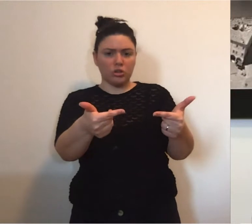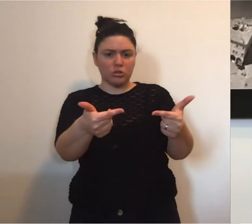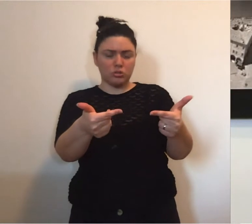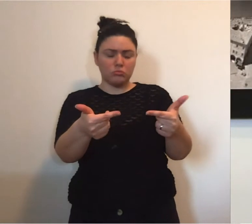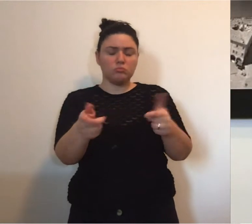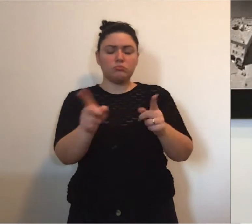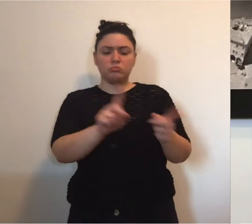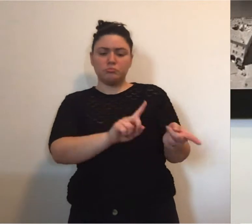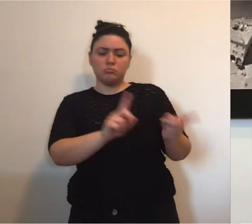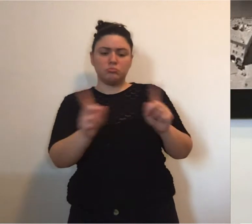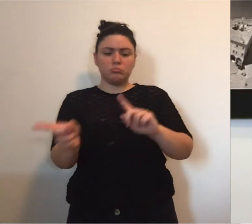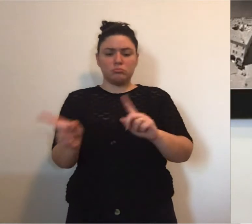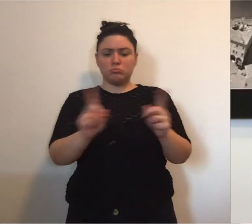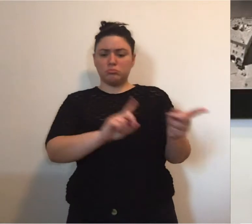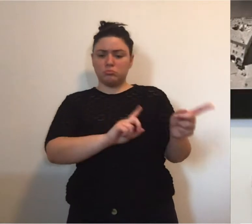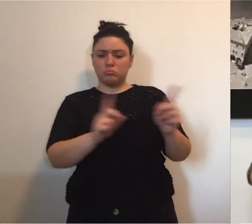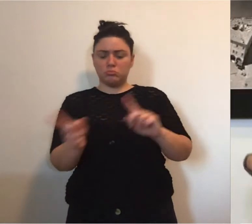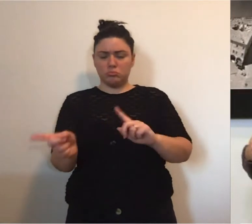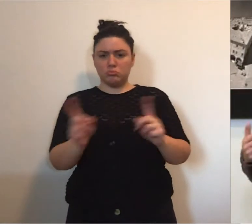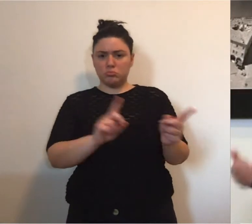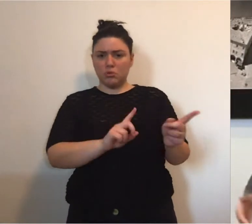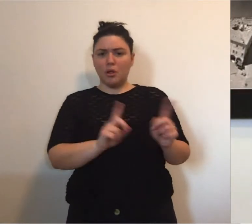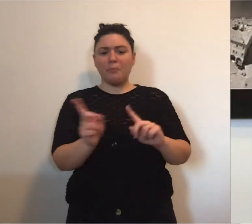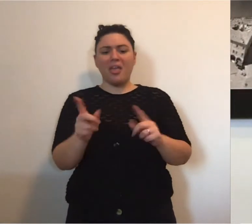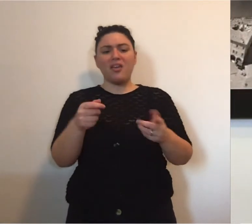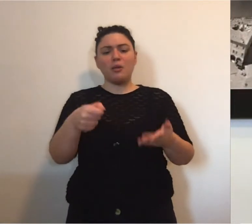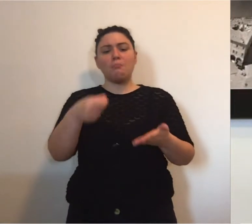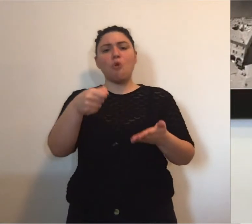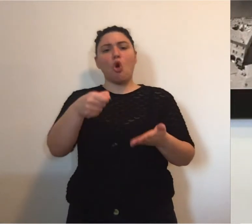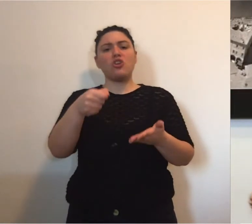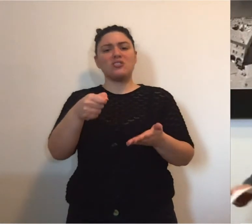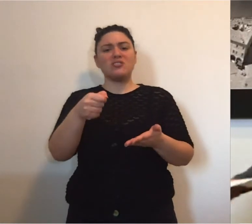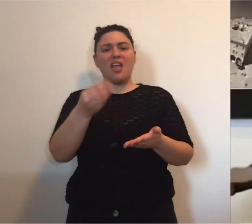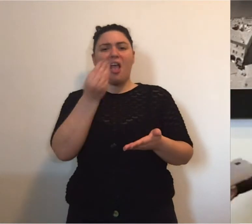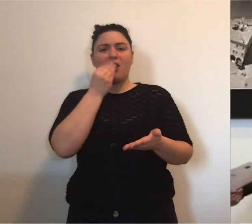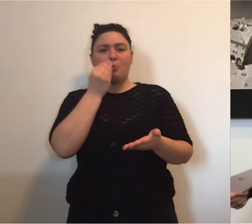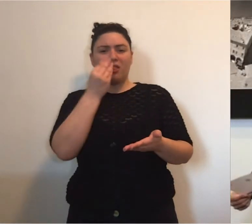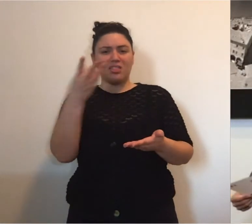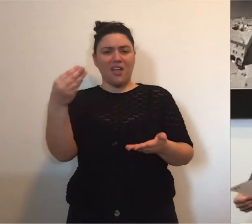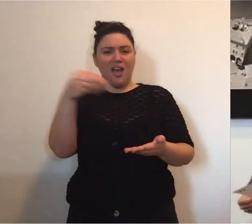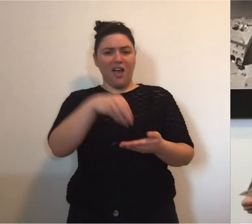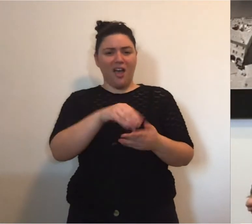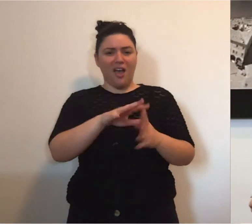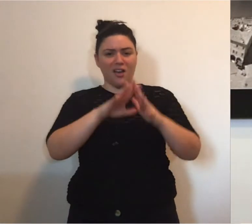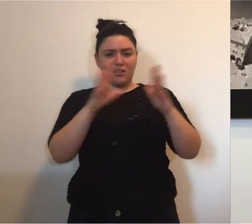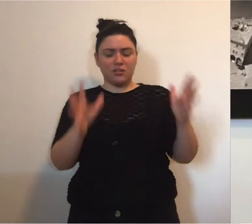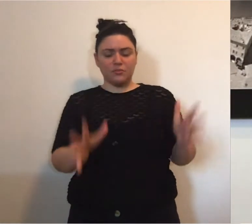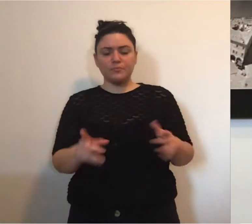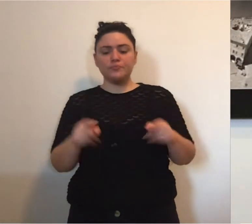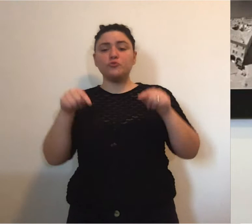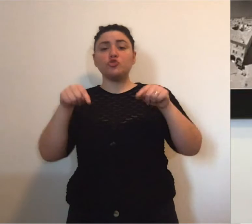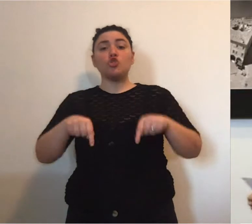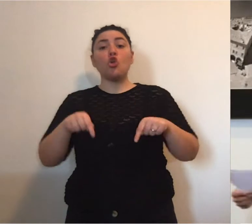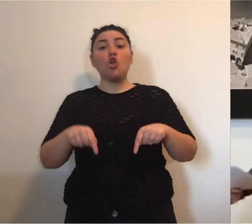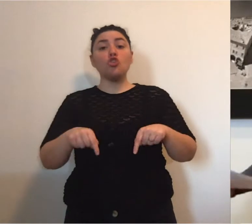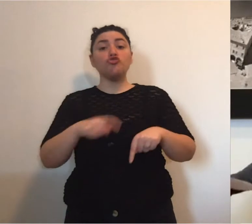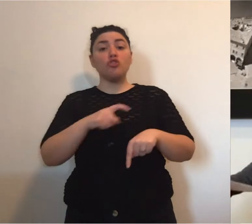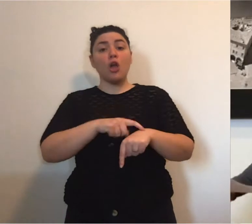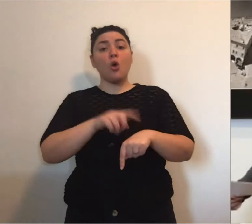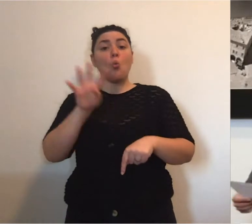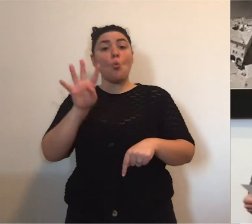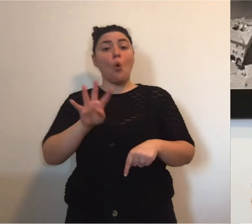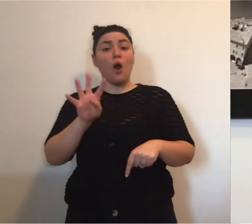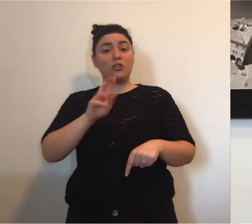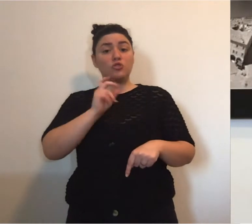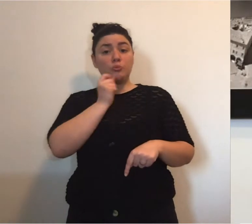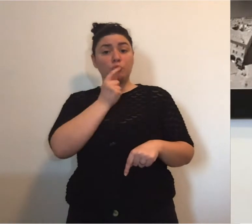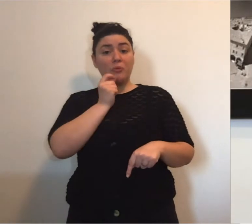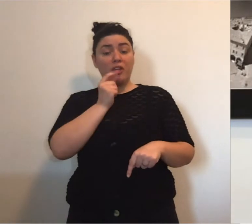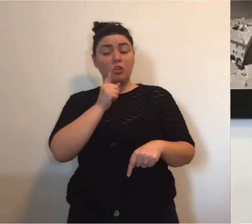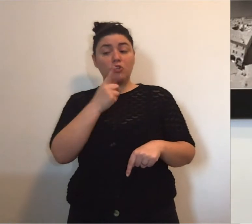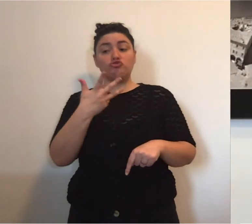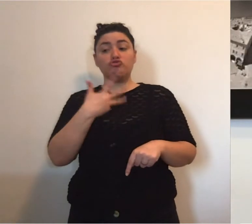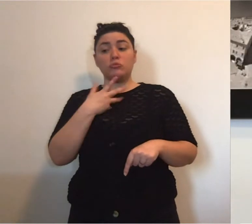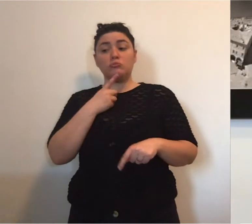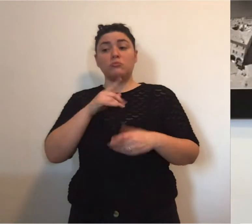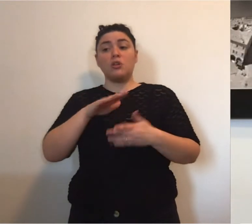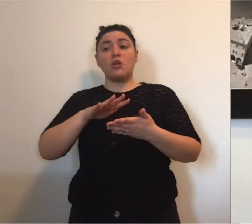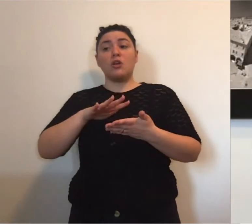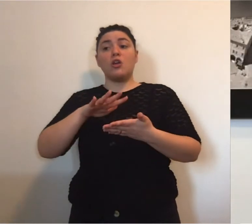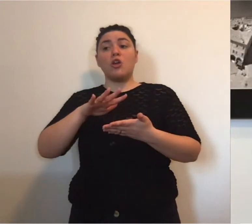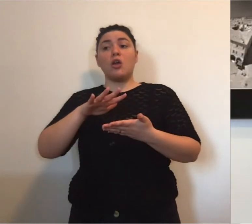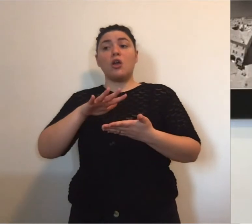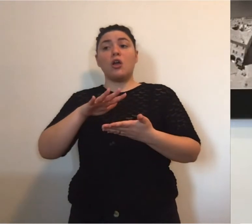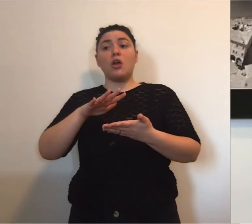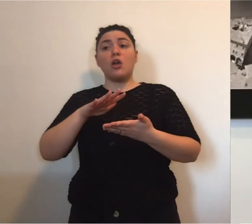fornitori o anche dei donatori al sistema delle borse alimentari.